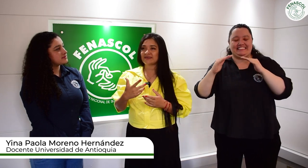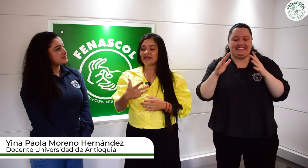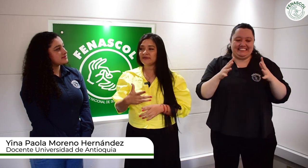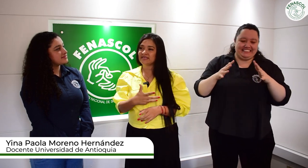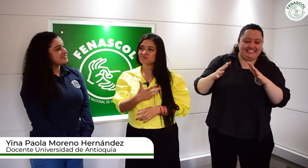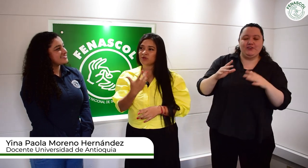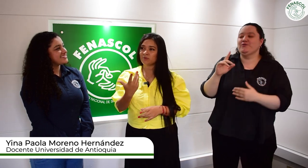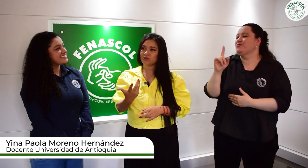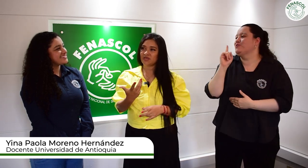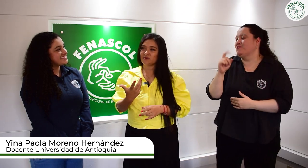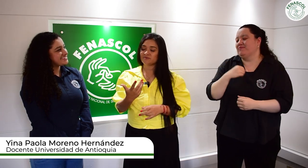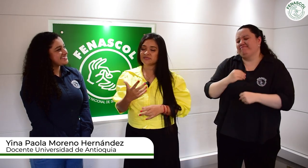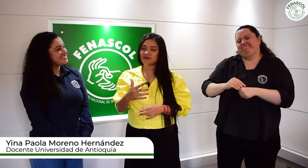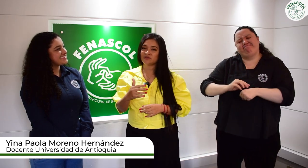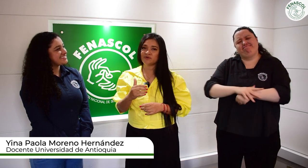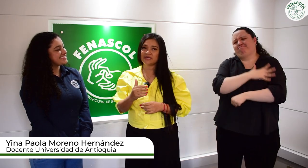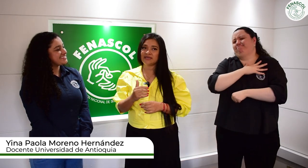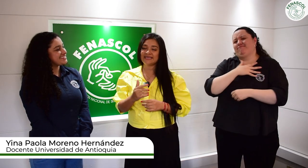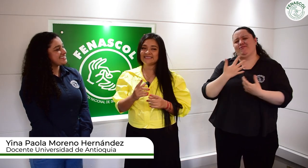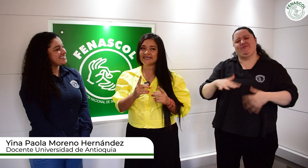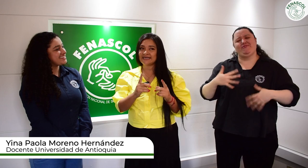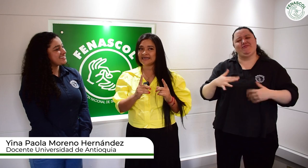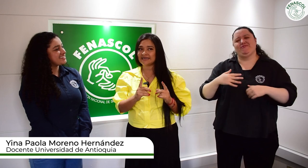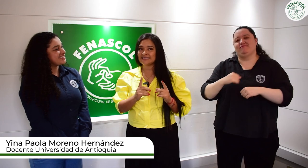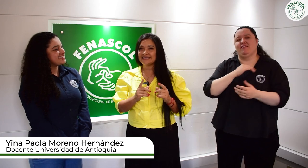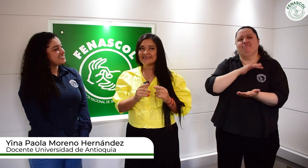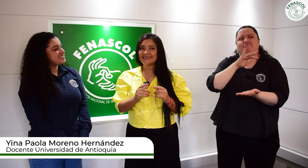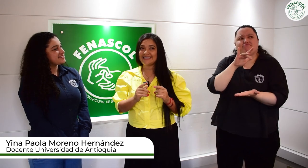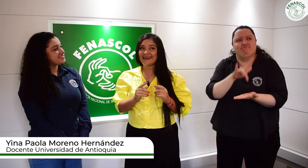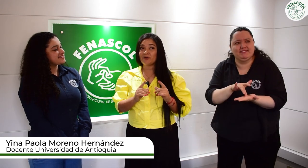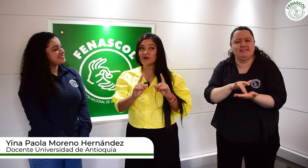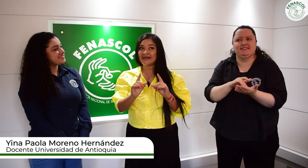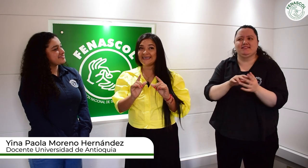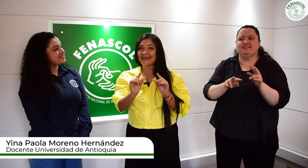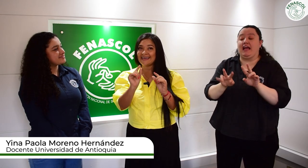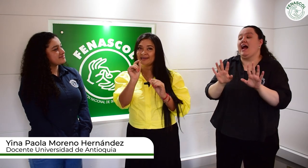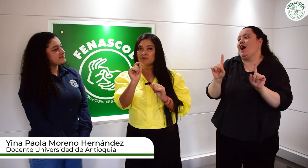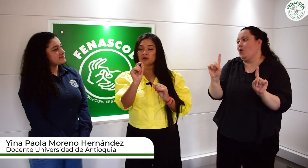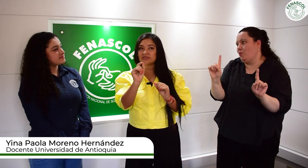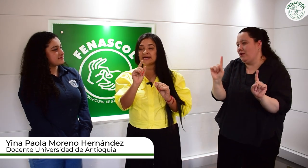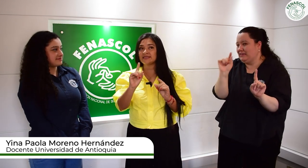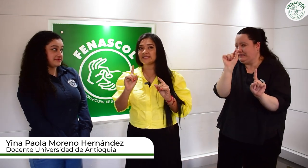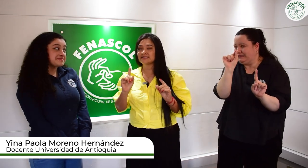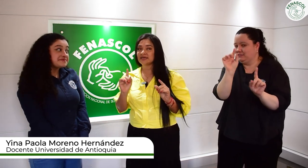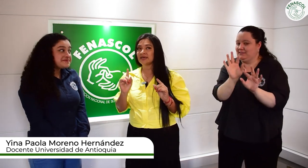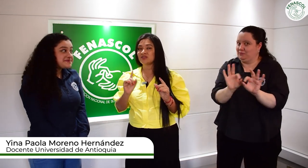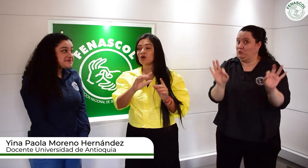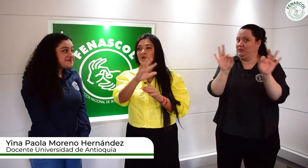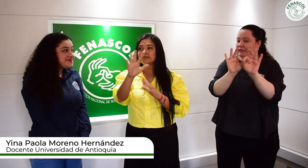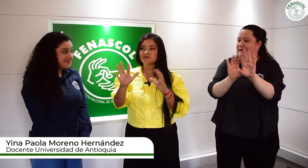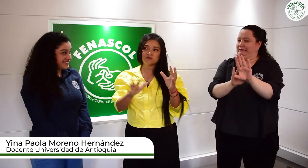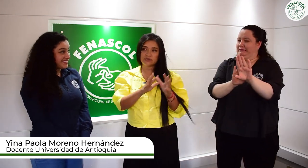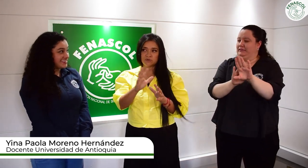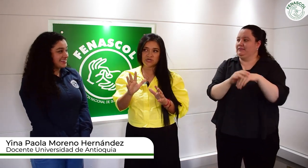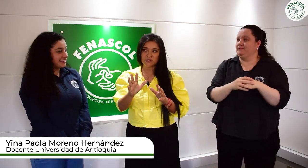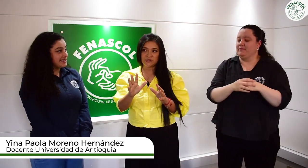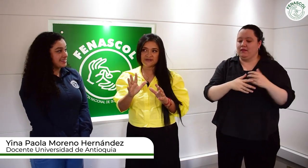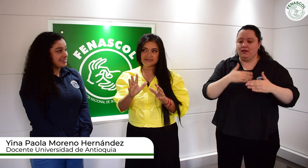es muy emotivo, ¿cierto? El llegar... Ah, bueno, hay algo importante y es que todo eso nos ha apoyado la universidad,